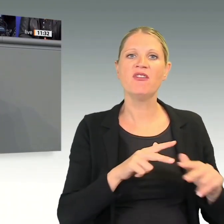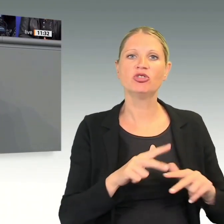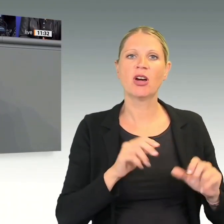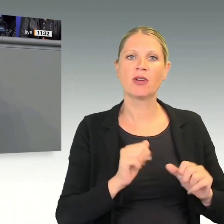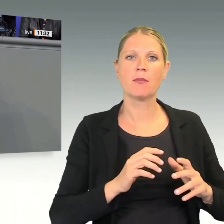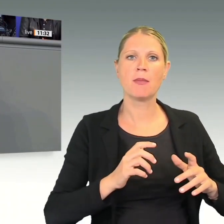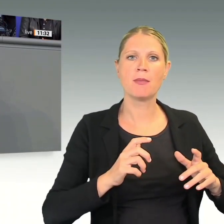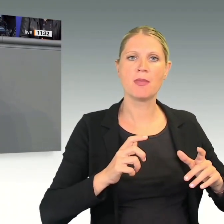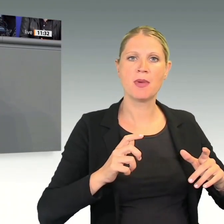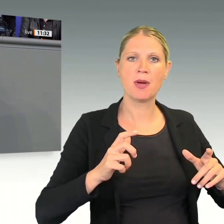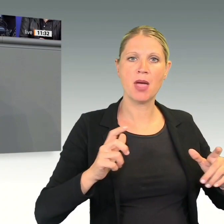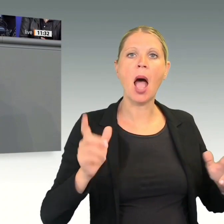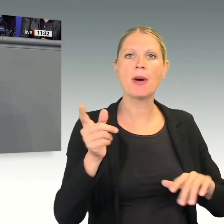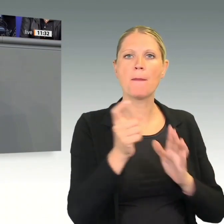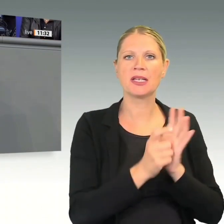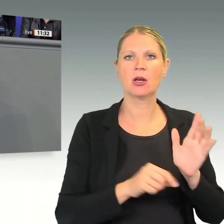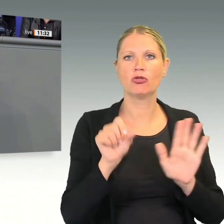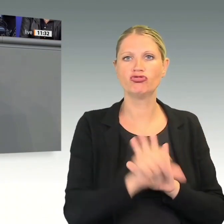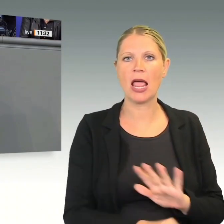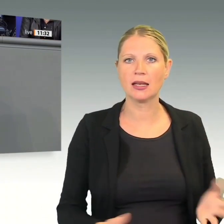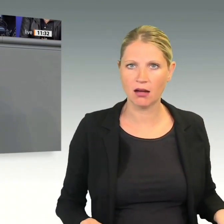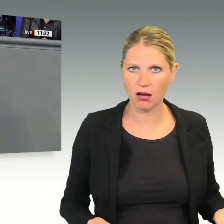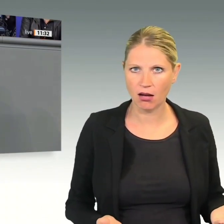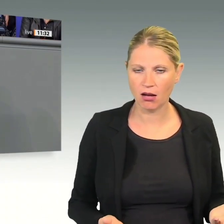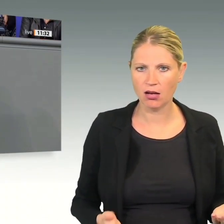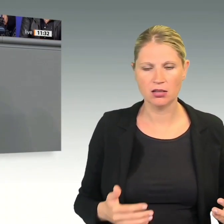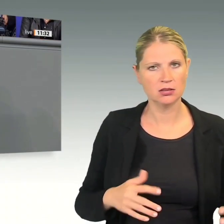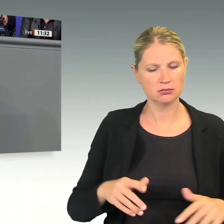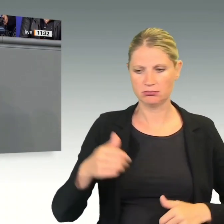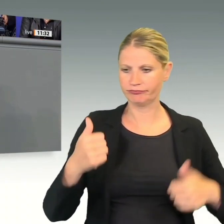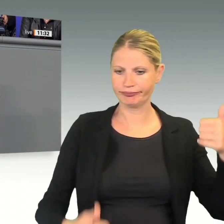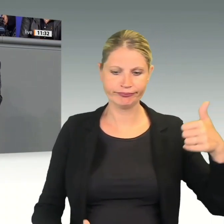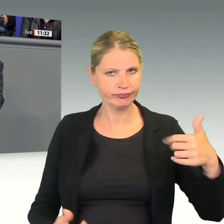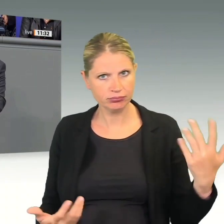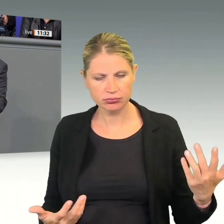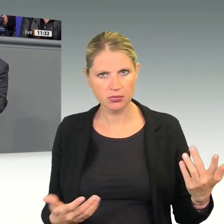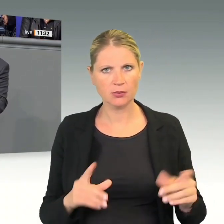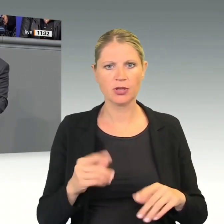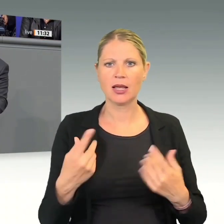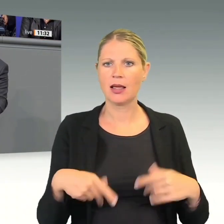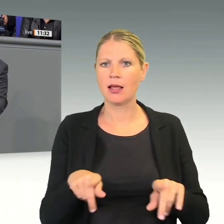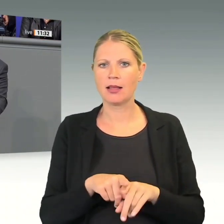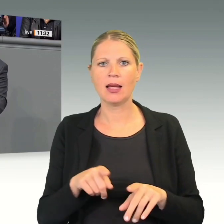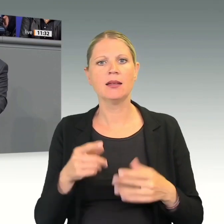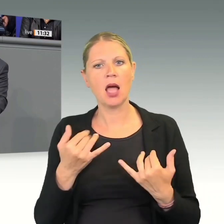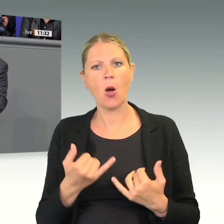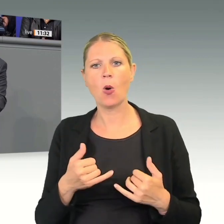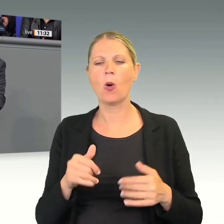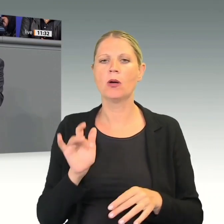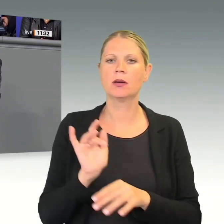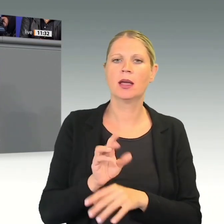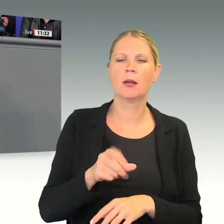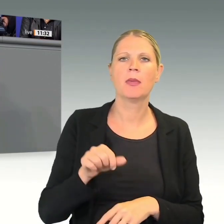Und letztlich gerade für diejenigen hier, die im Kampf gegen den menschlichen Methan- und CO2-Ausstoß ihre neue